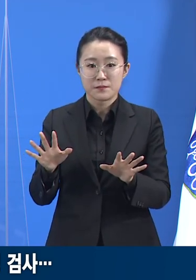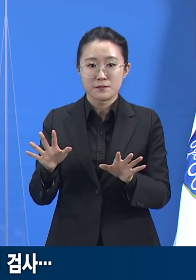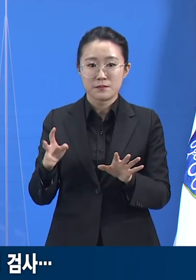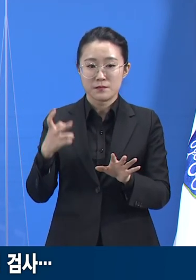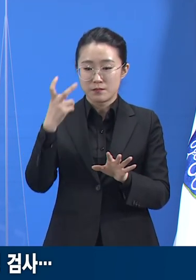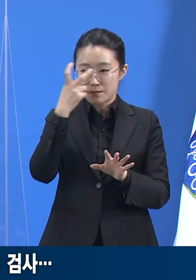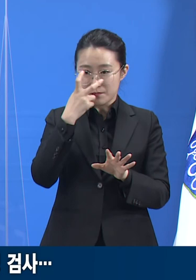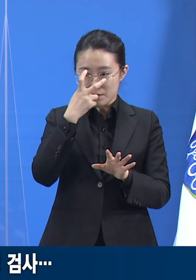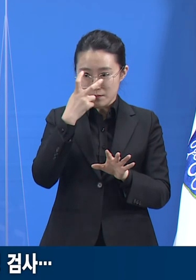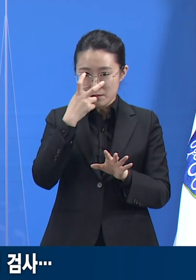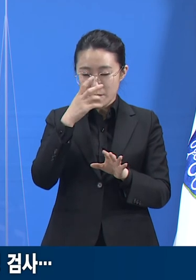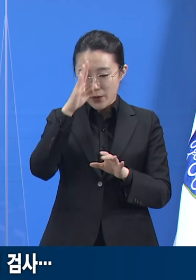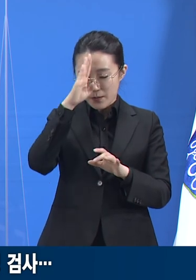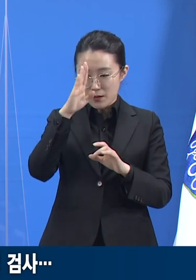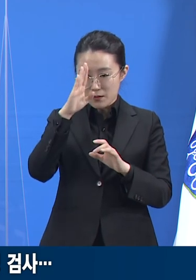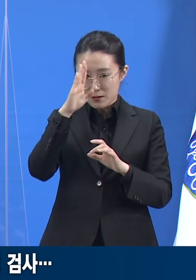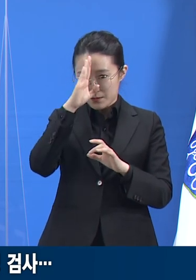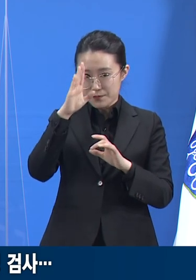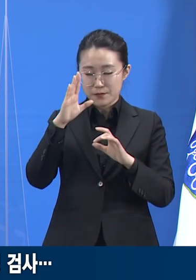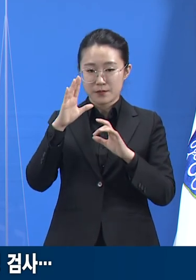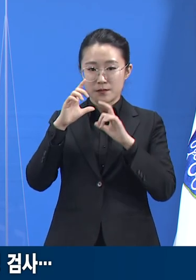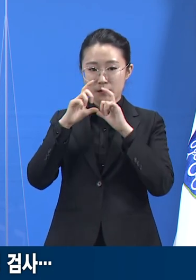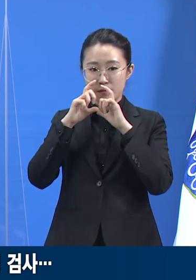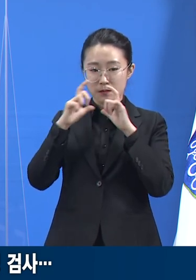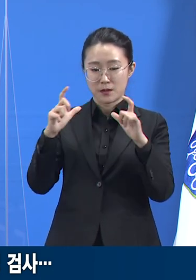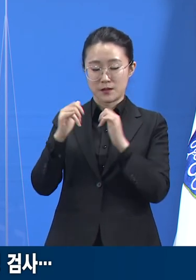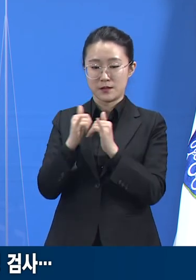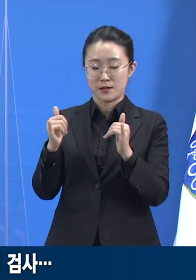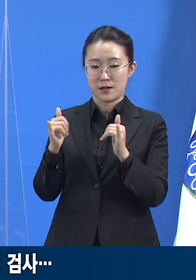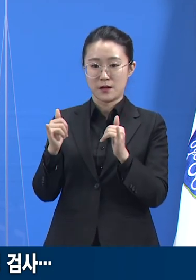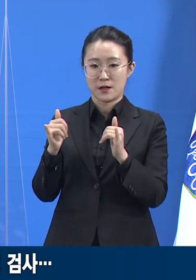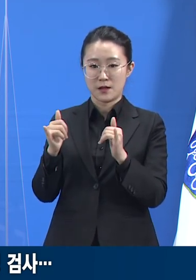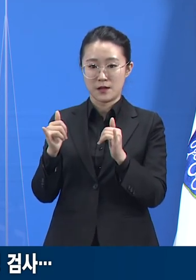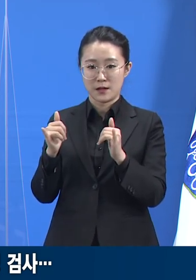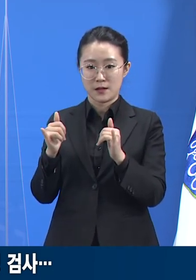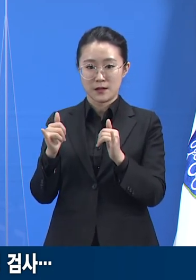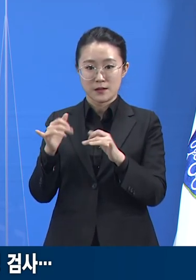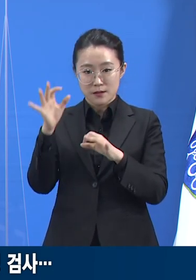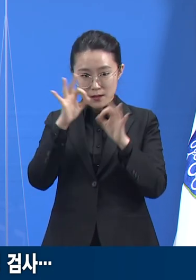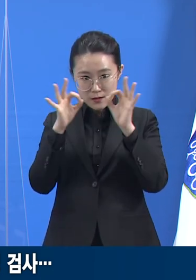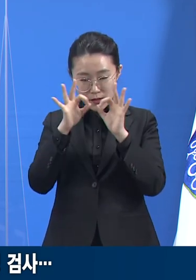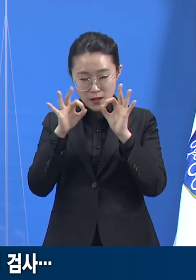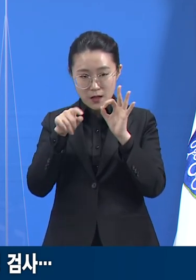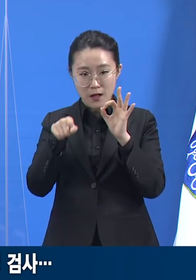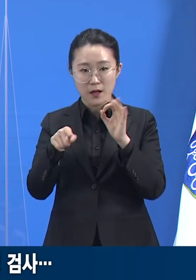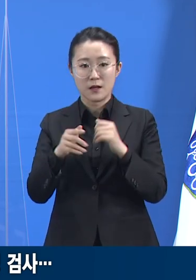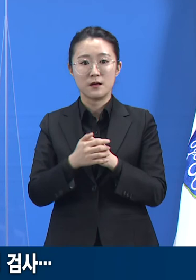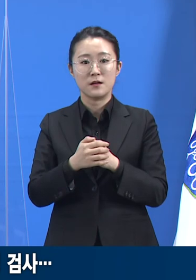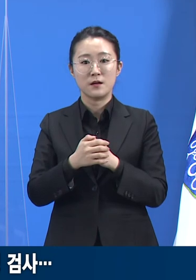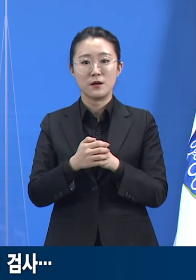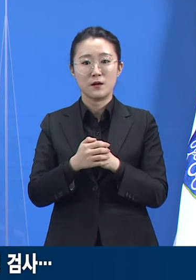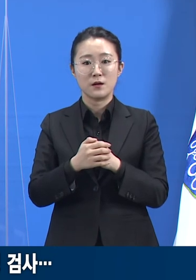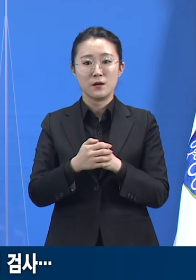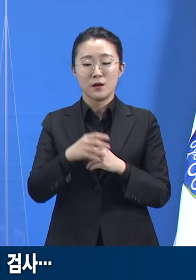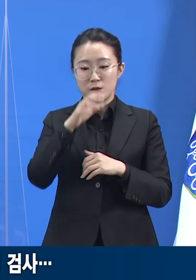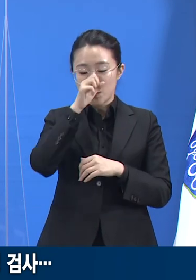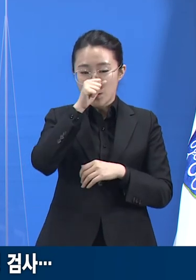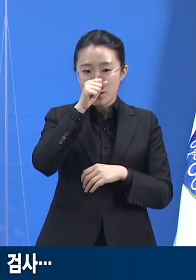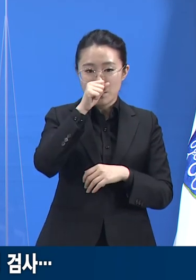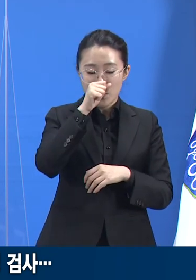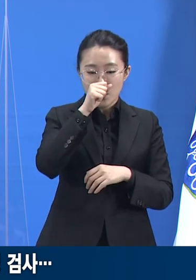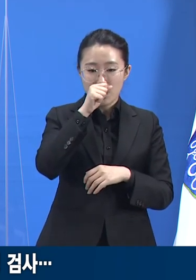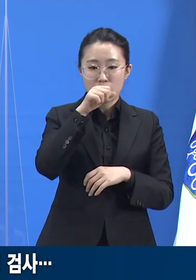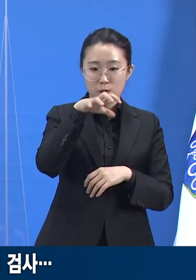역학조사를 통해 접촉자를 찾아내는 일 접촉자로 분류된 사람들을 적절한 거처에서 안전하게